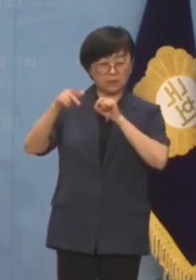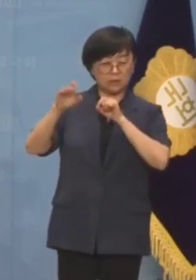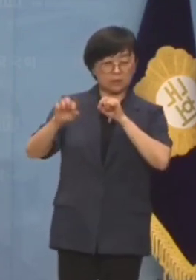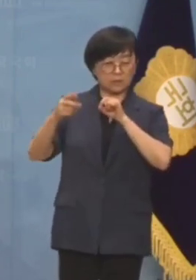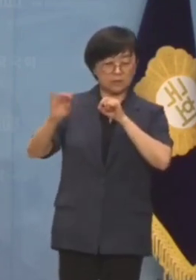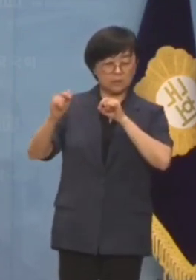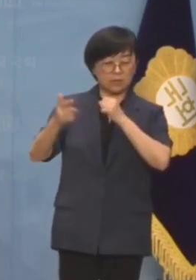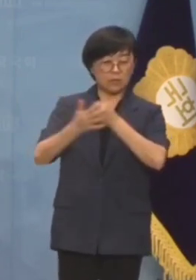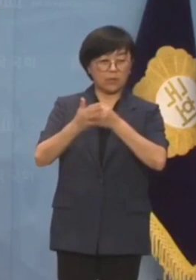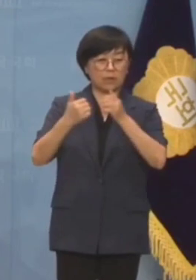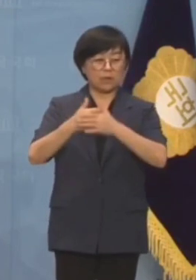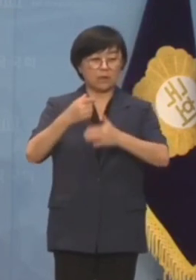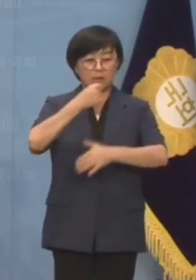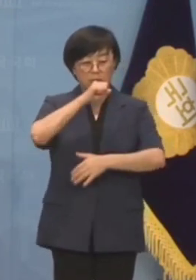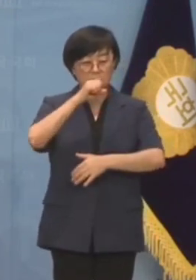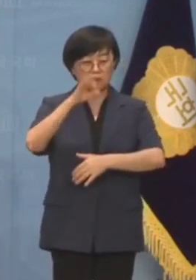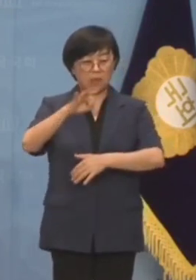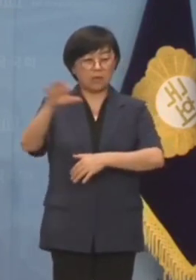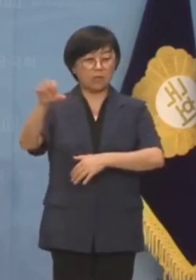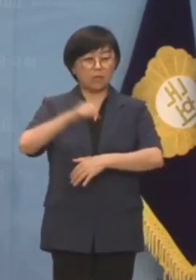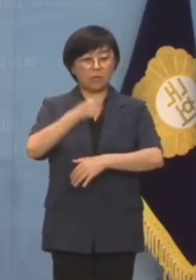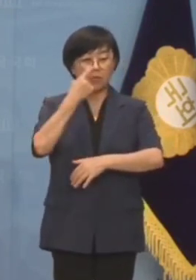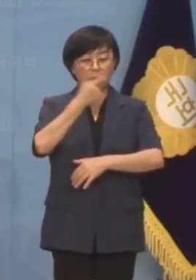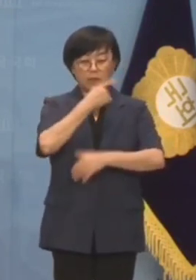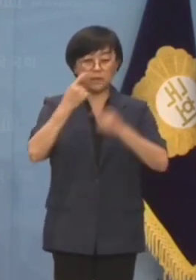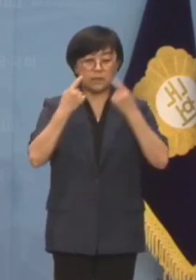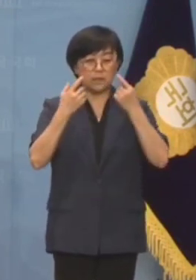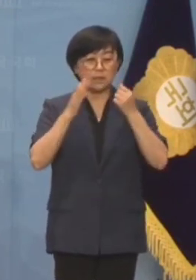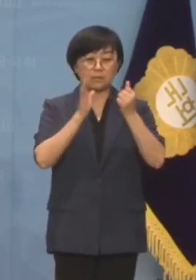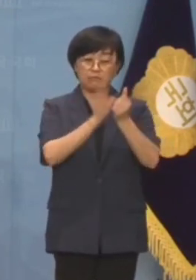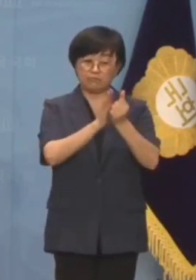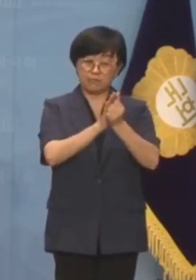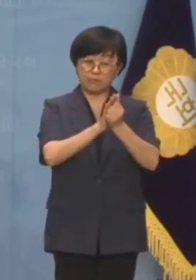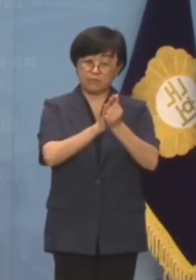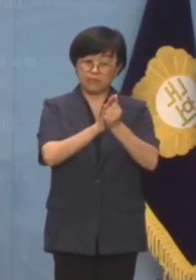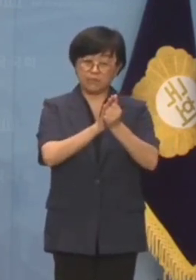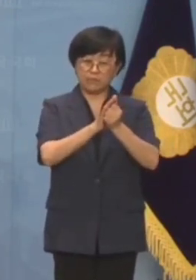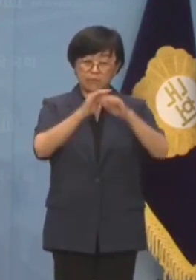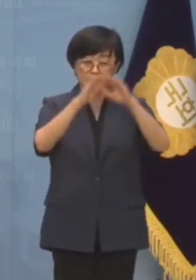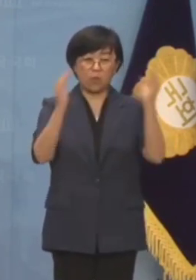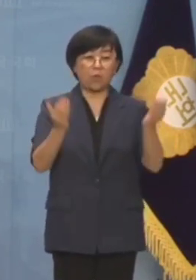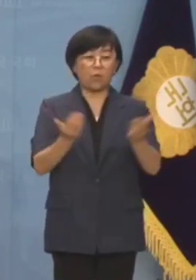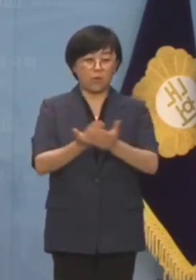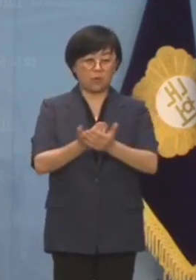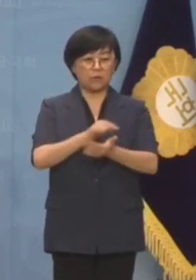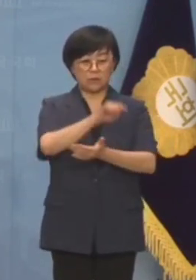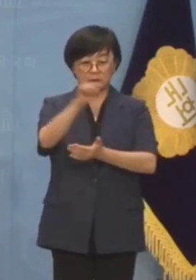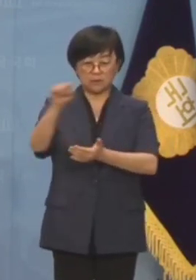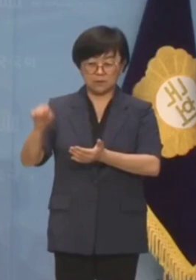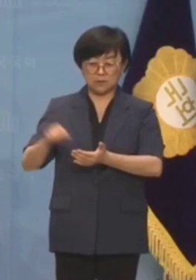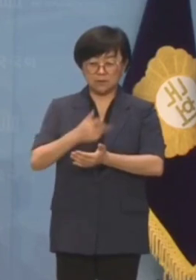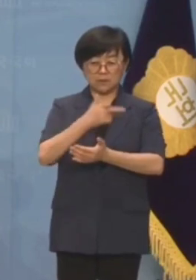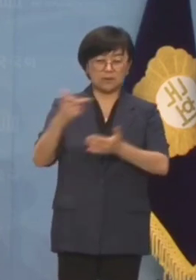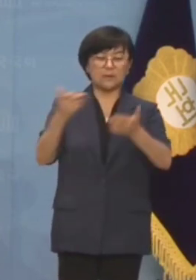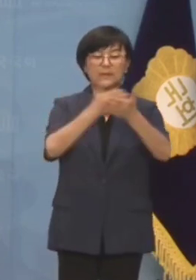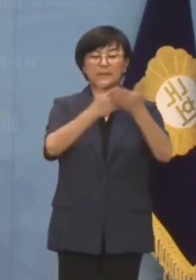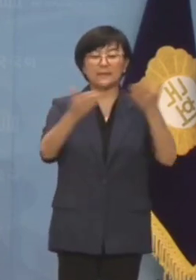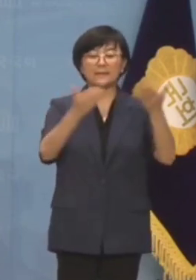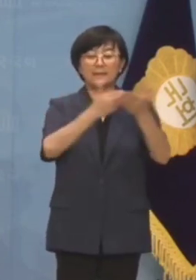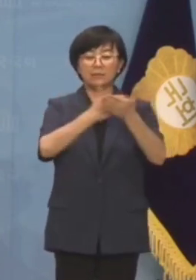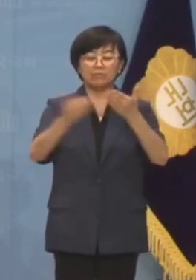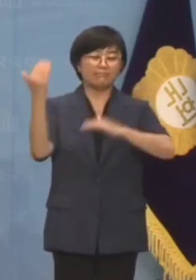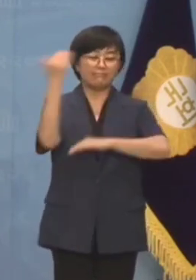의원이 예산 확실히 챙기겠다라고 말한 것이 모두 관제대모의 큰 그림 속에